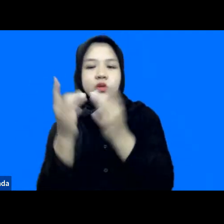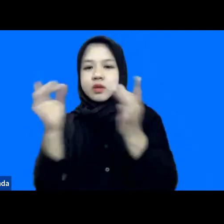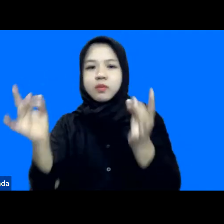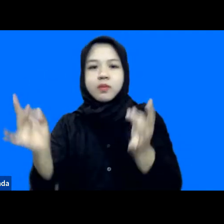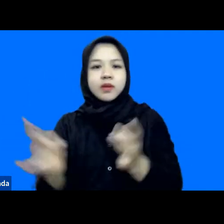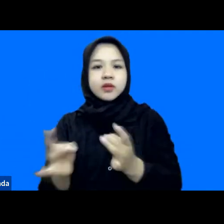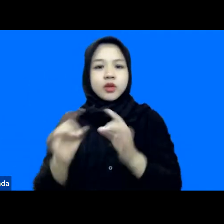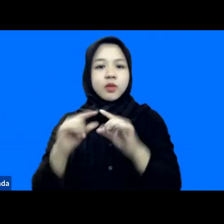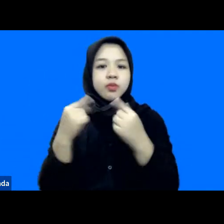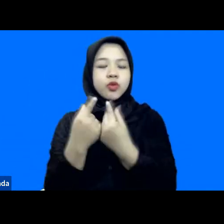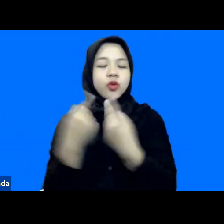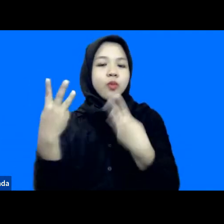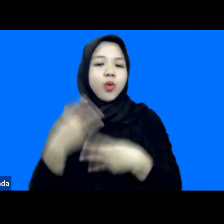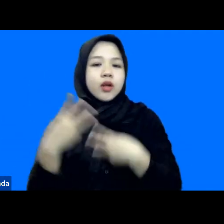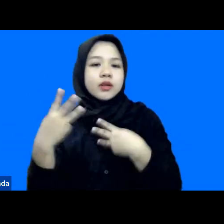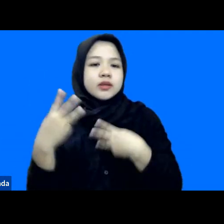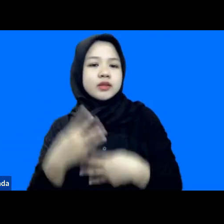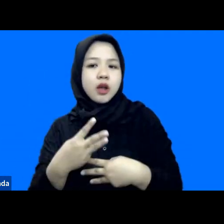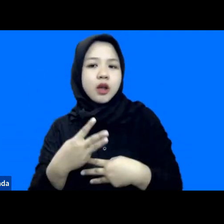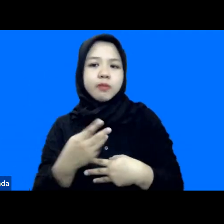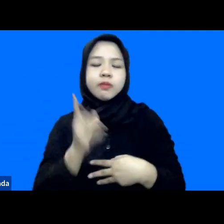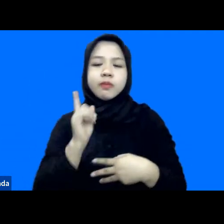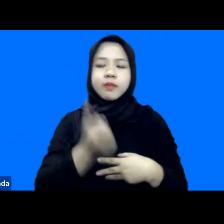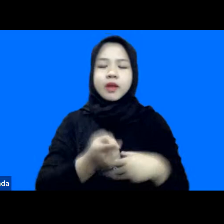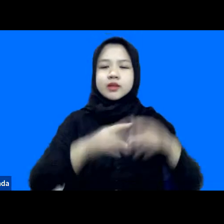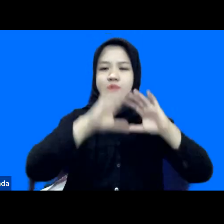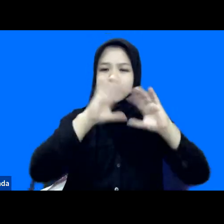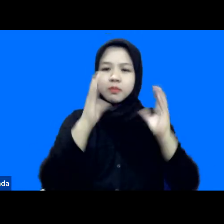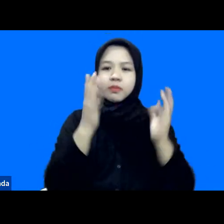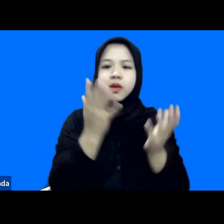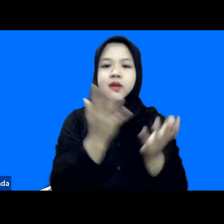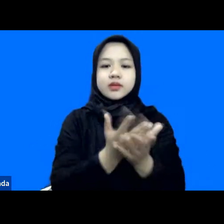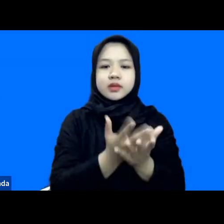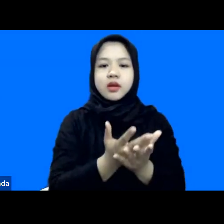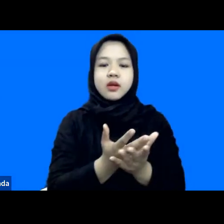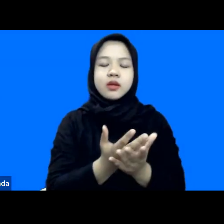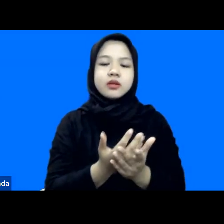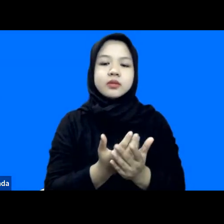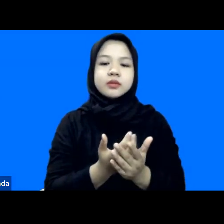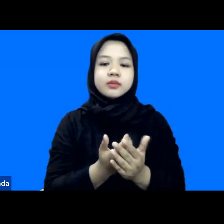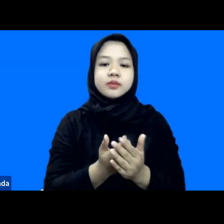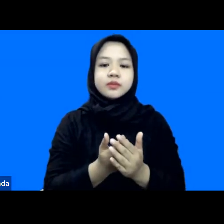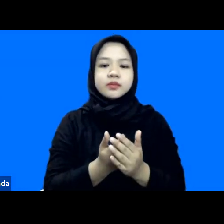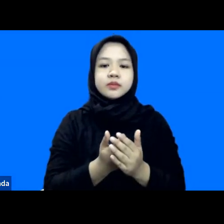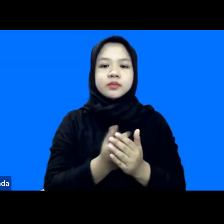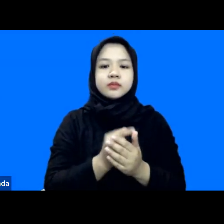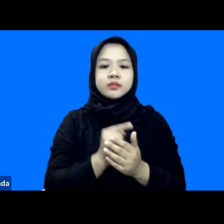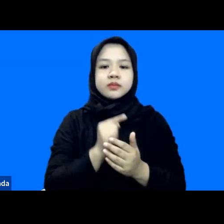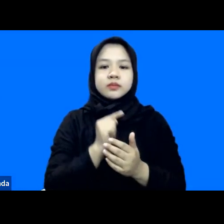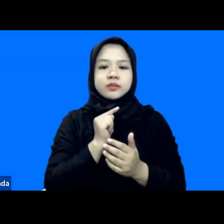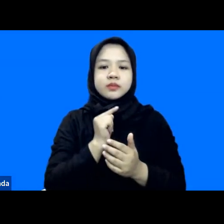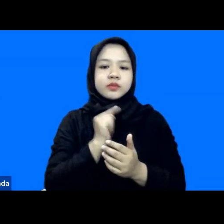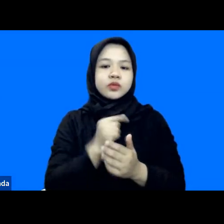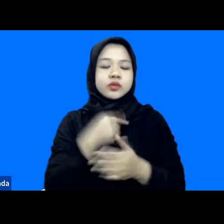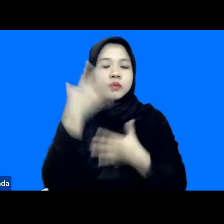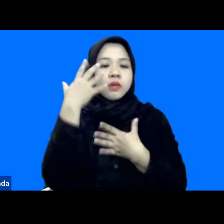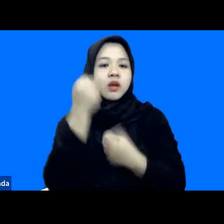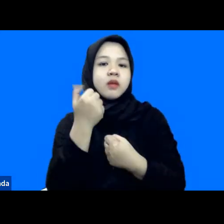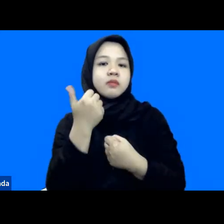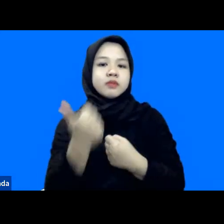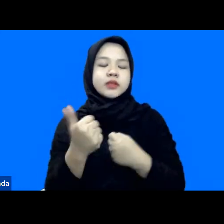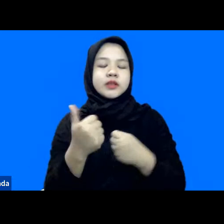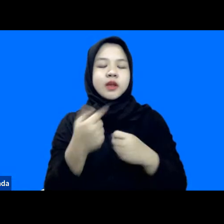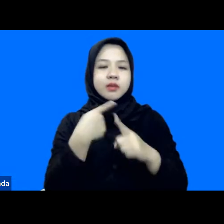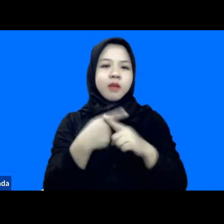lainnya lah gitu ya yang pasti banyak gitu yang kemudian itu juga harapannya sih bisa jadi bola salju yang